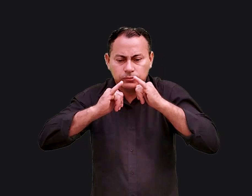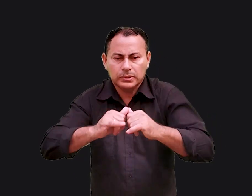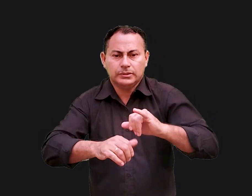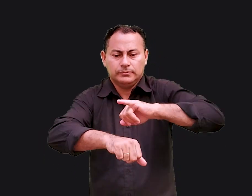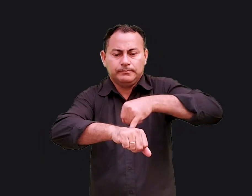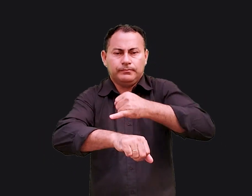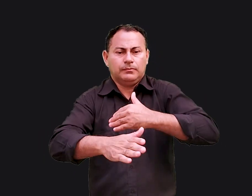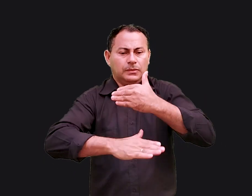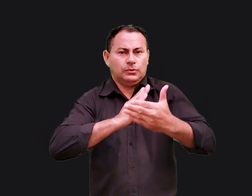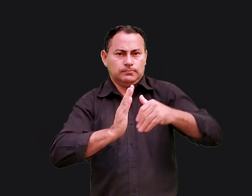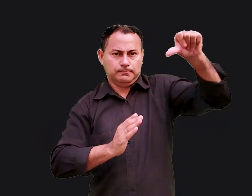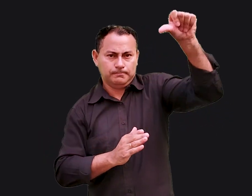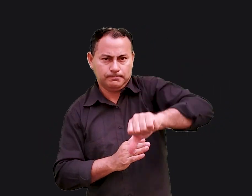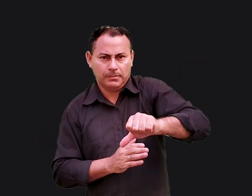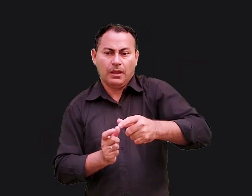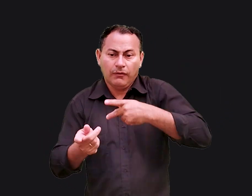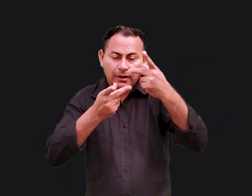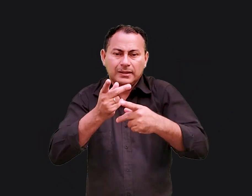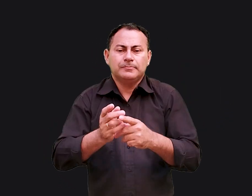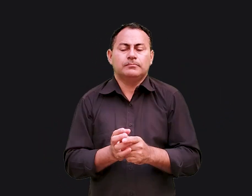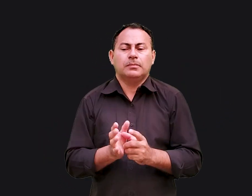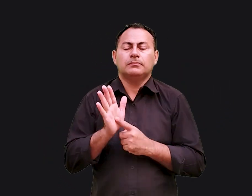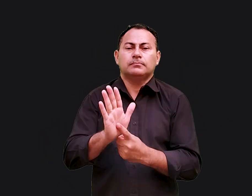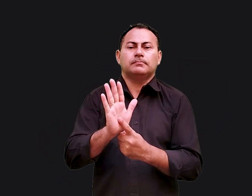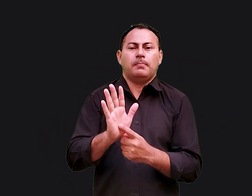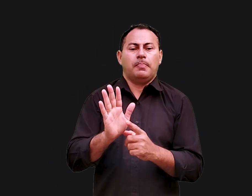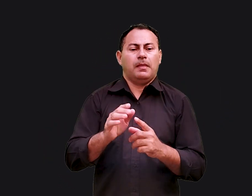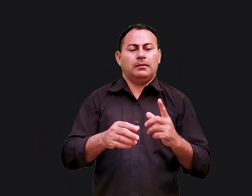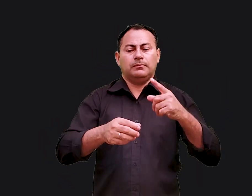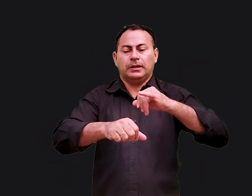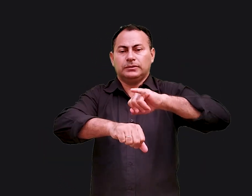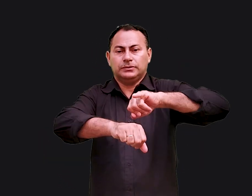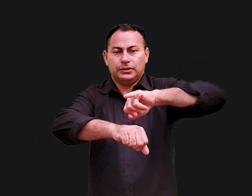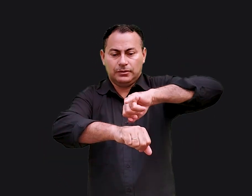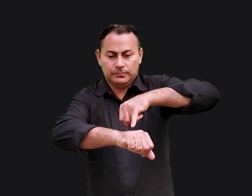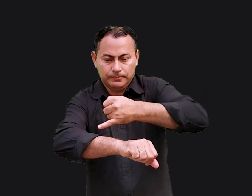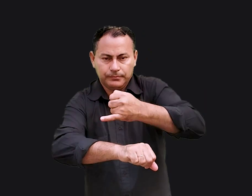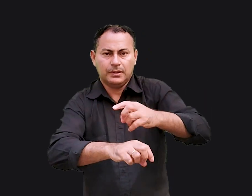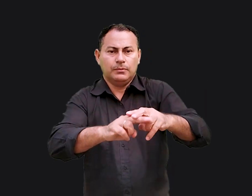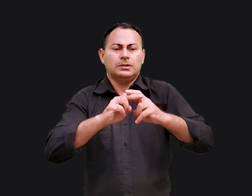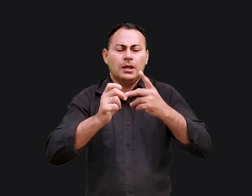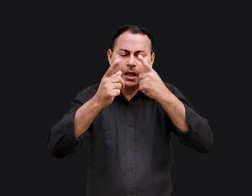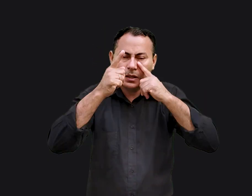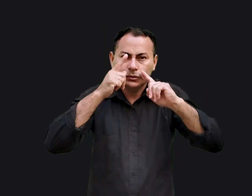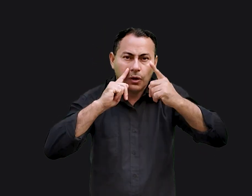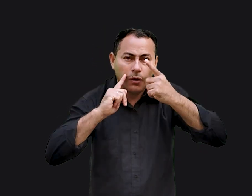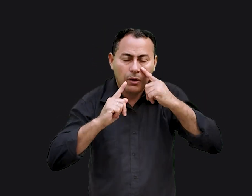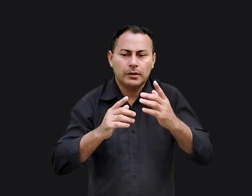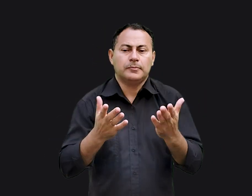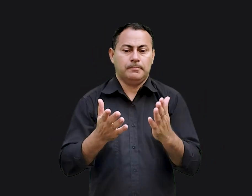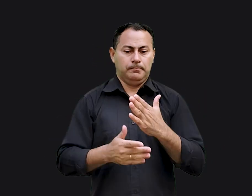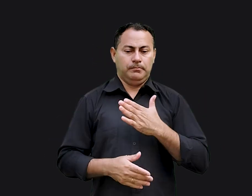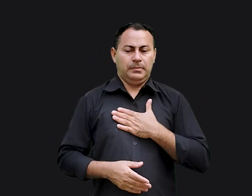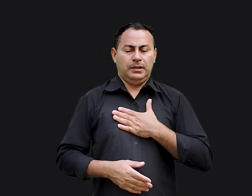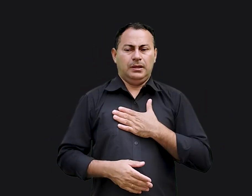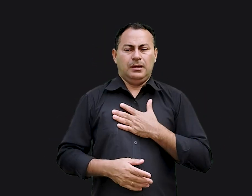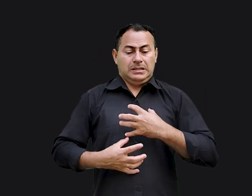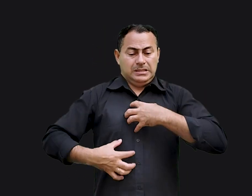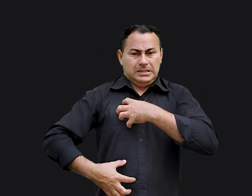Jerusalém quando toda essa tragédia que eu acabei de relatar sobreveio para Jerusalém. É por isso que ele chora. Ah, minha